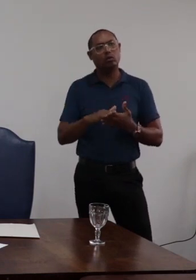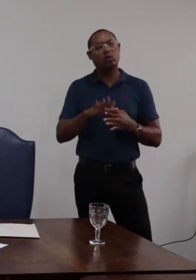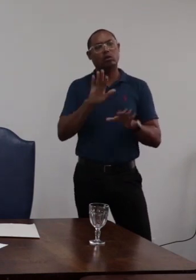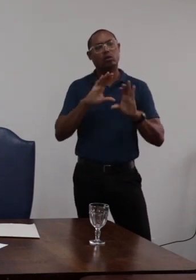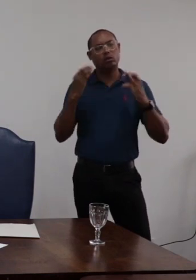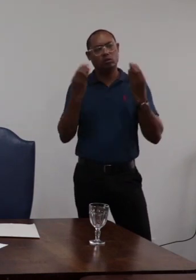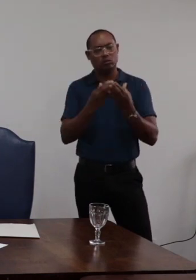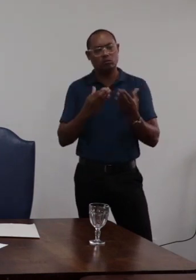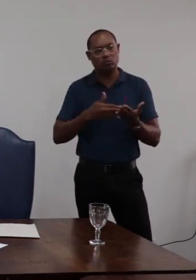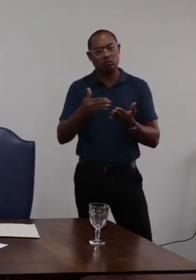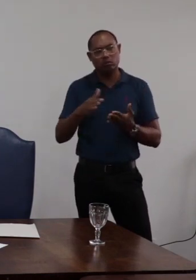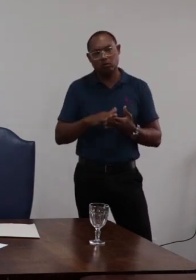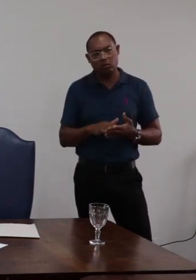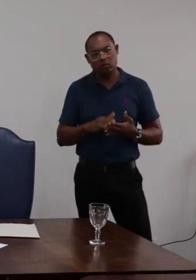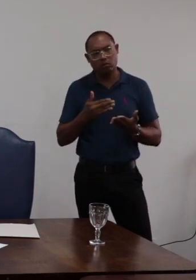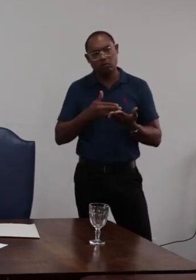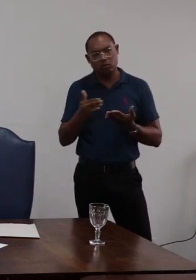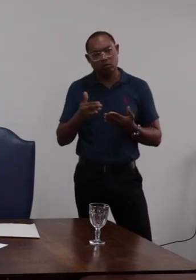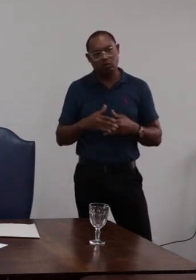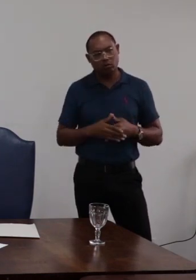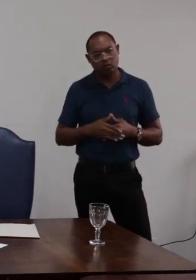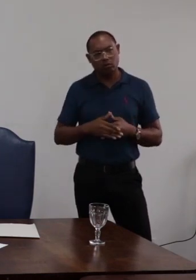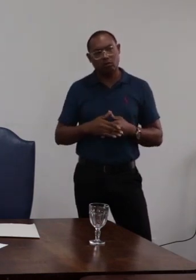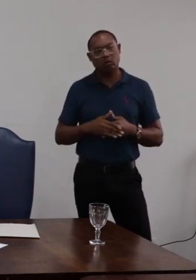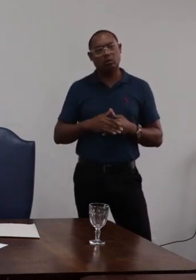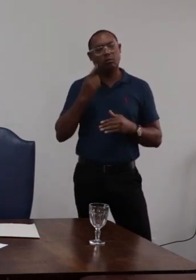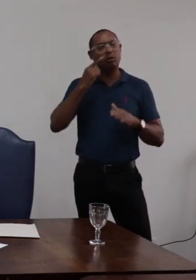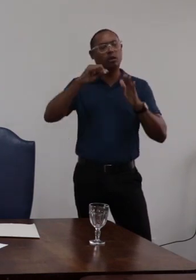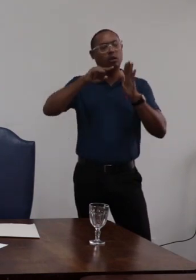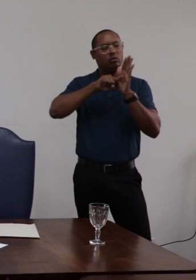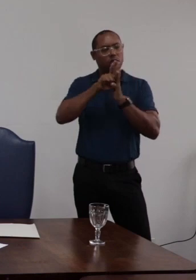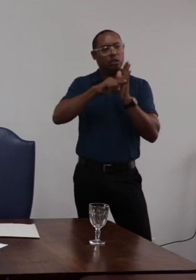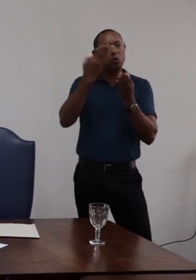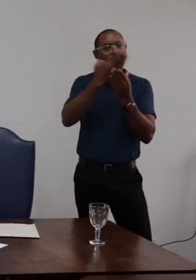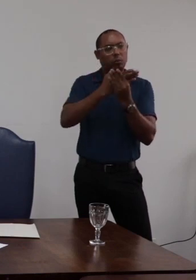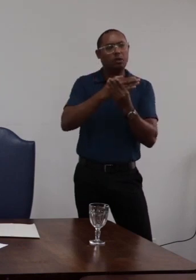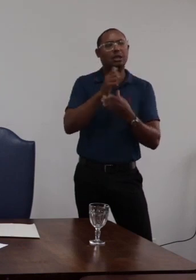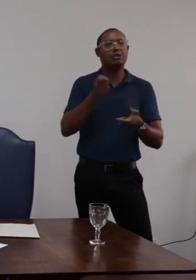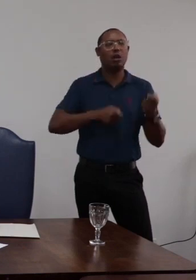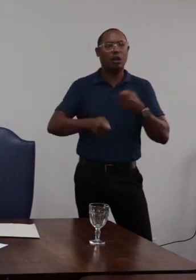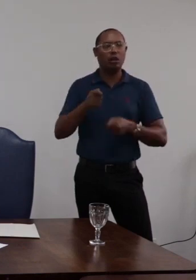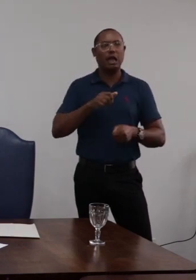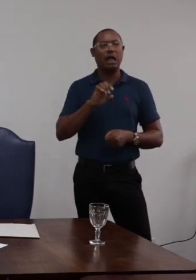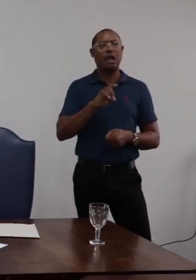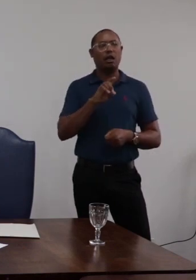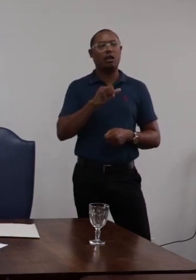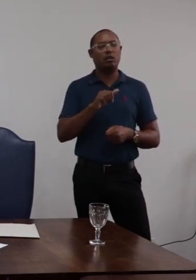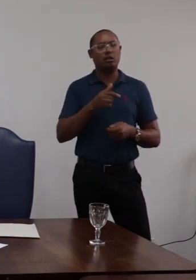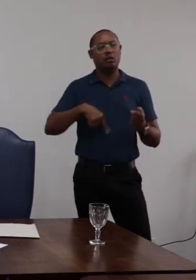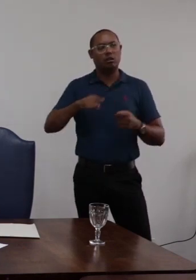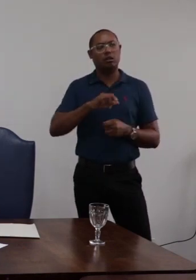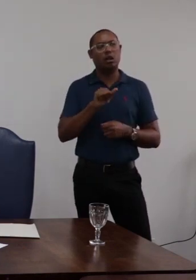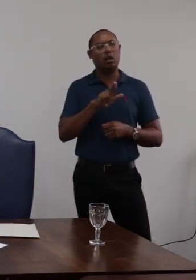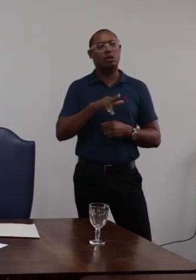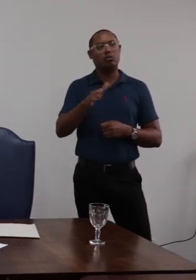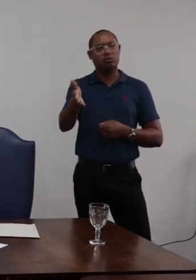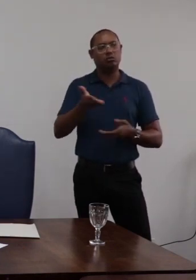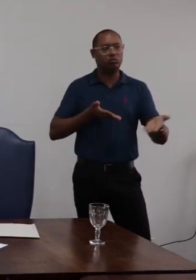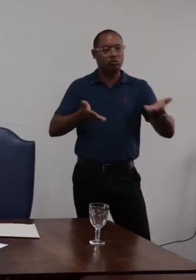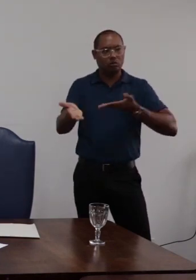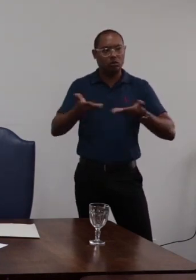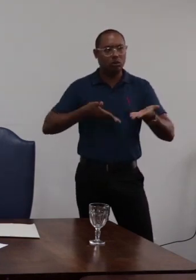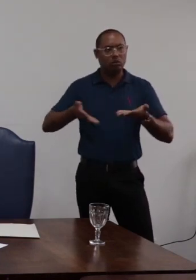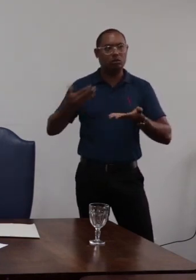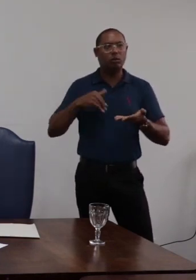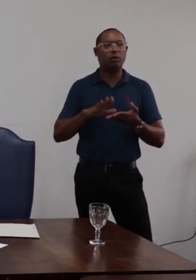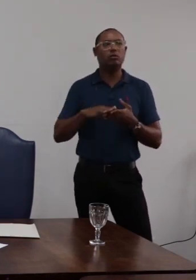da comissão distribuída através do cargo da legislação do par como por exemplo o texto da doentívida das testemunhas de todos